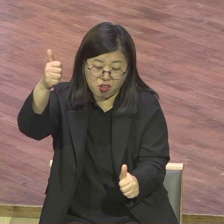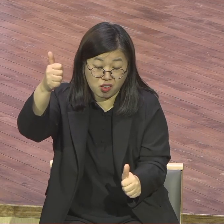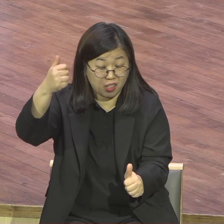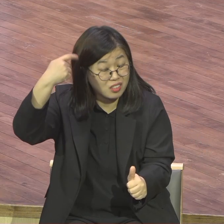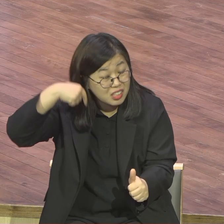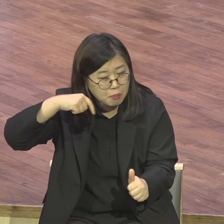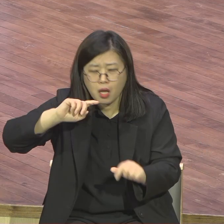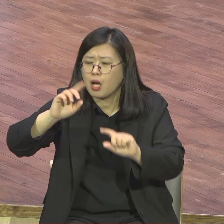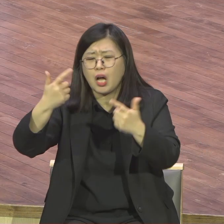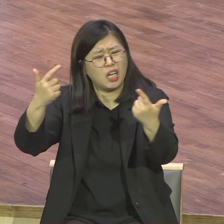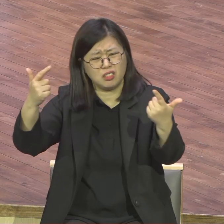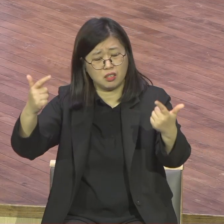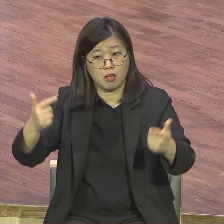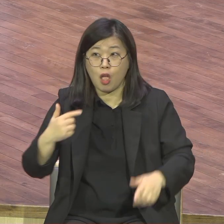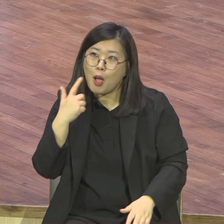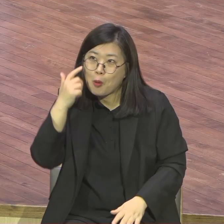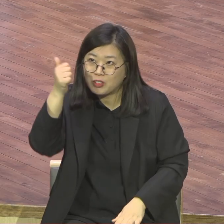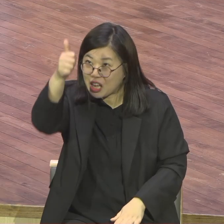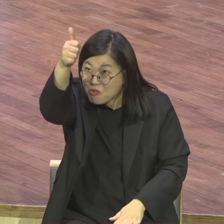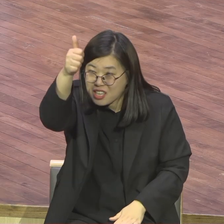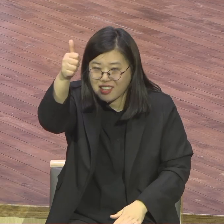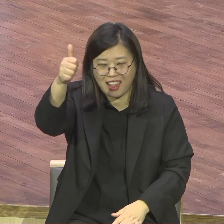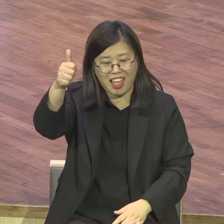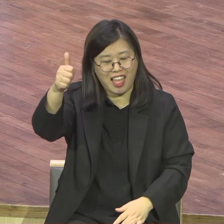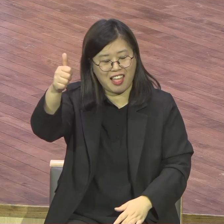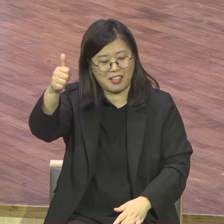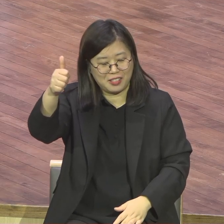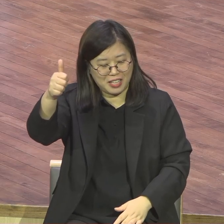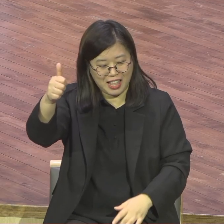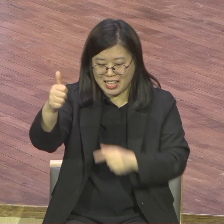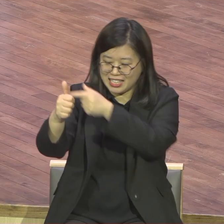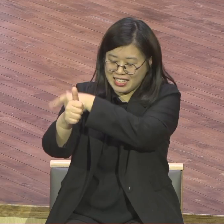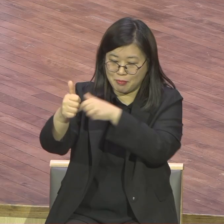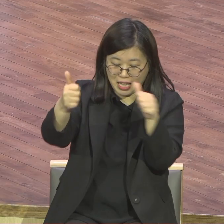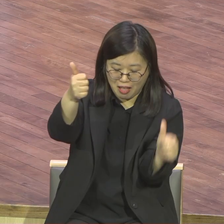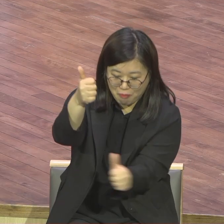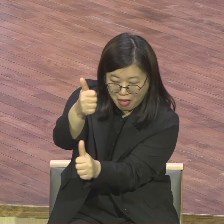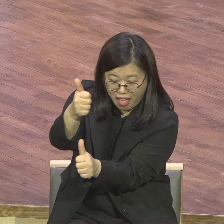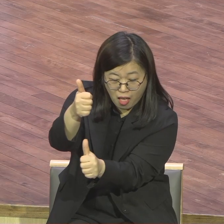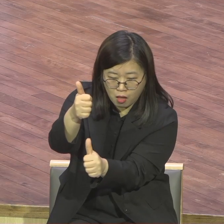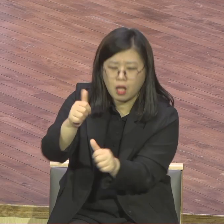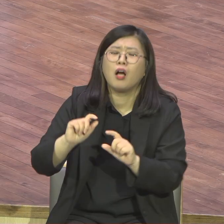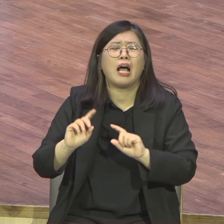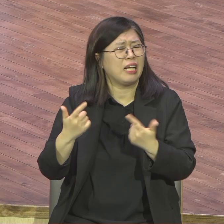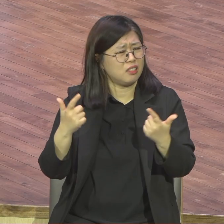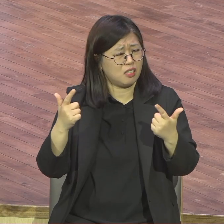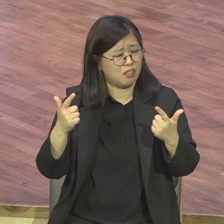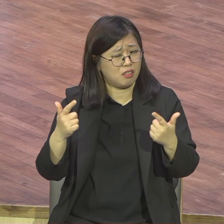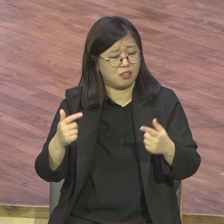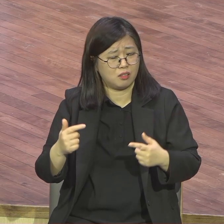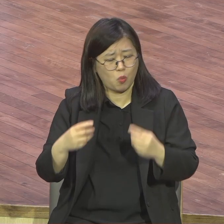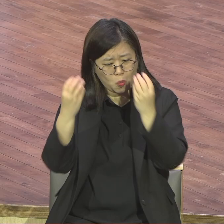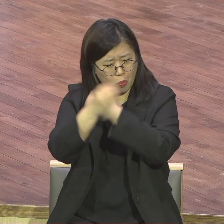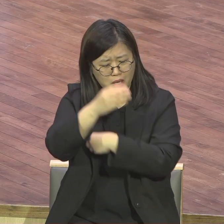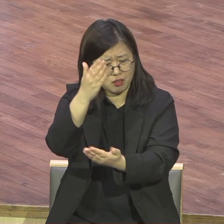때 하나님 앞에 충성된 종이라 수직한 게 아닙니다 기쁨으로 감당해야 돼요 자